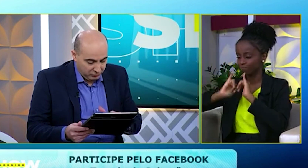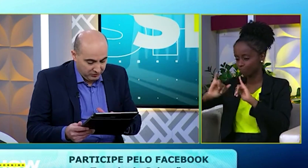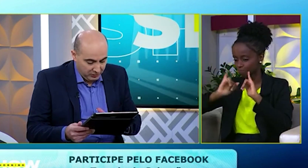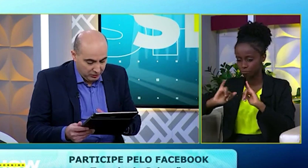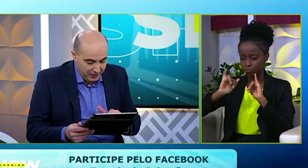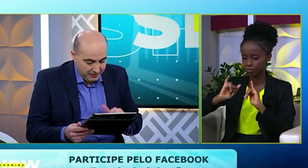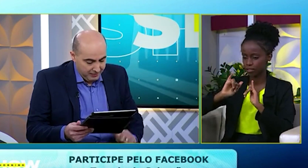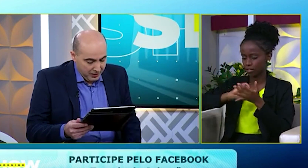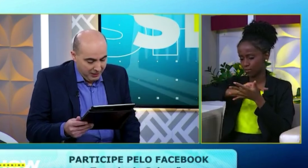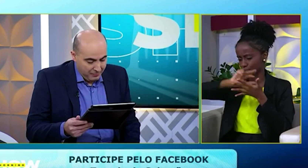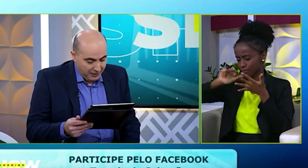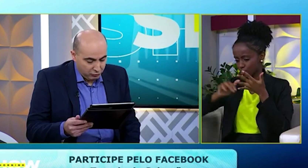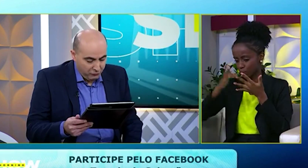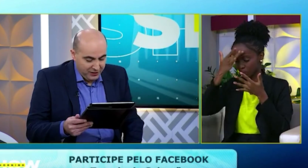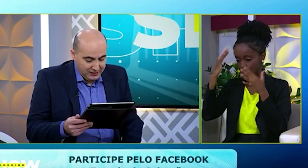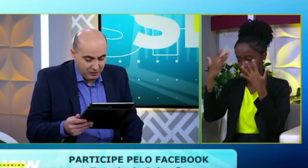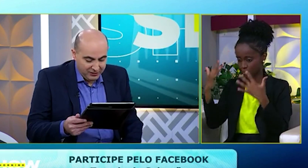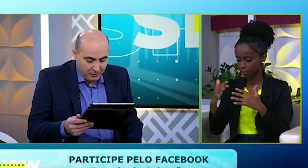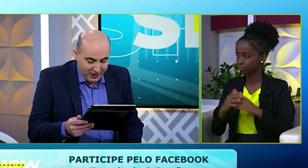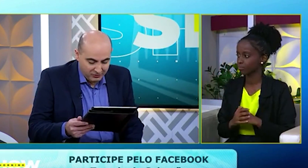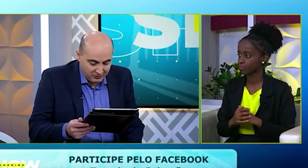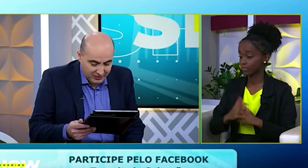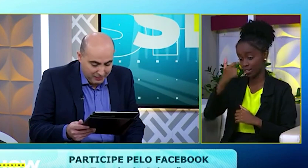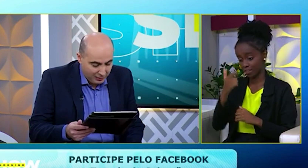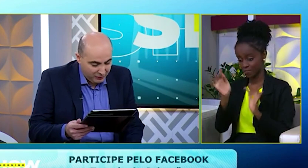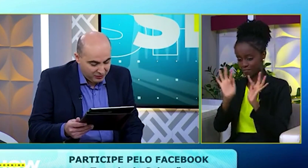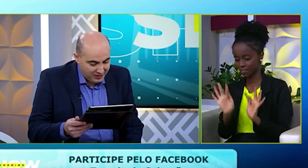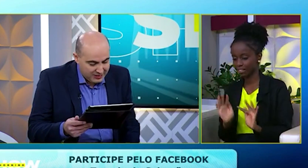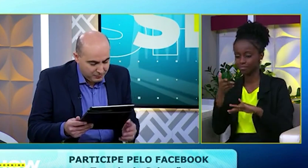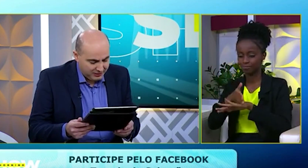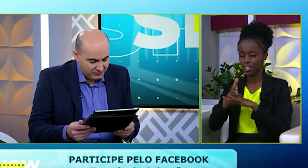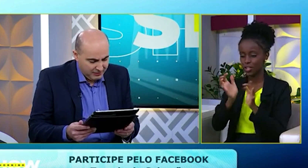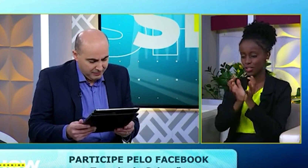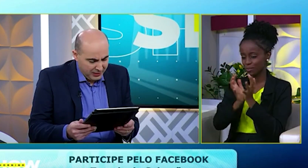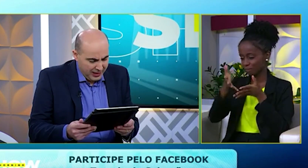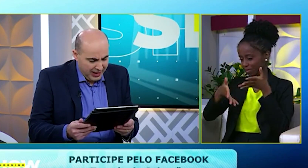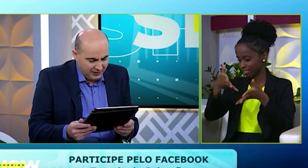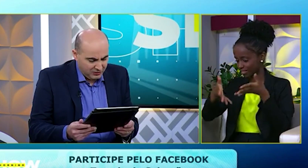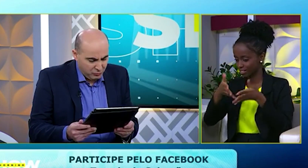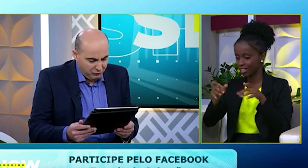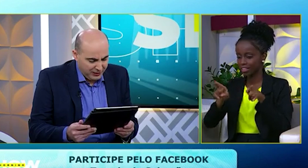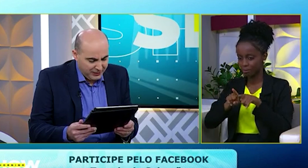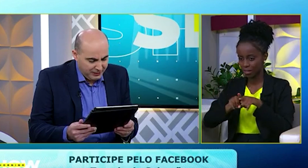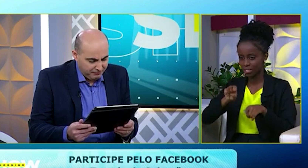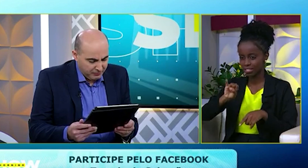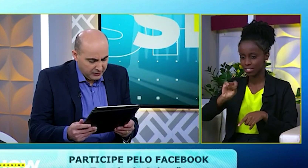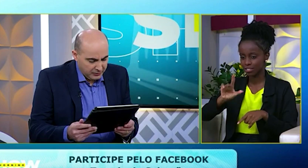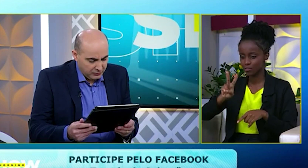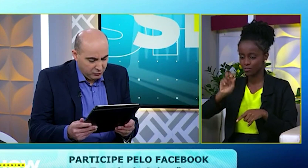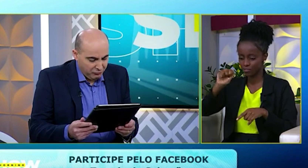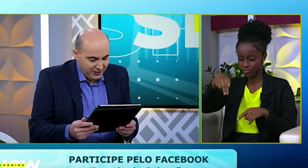outras pessoas dizendo também, parabéns. Sou feliz em fazer parte desse trabalho, EVG Libras. É a Silvana,